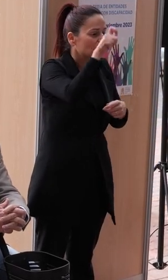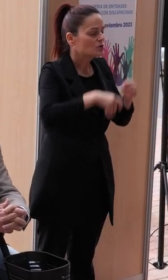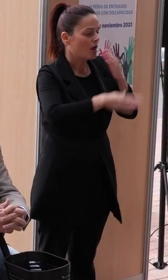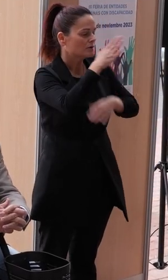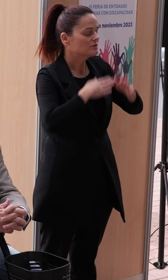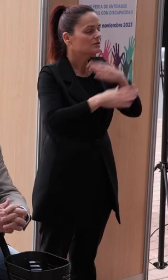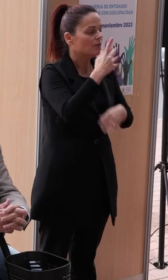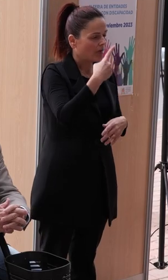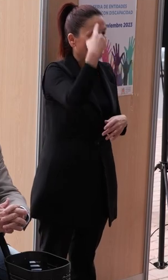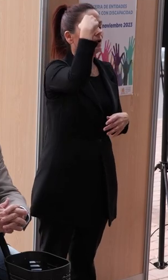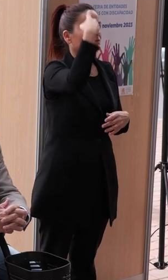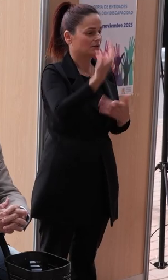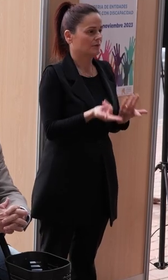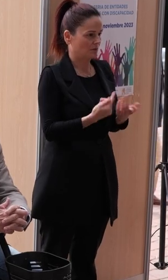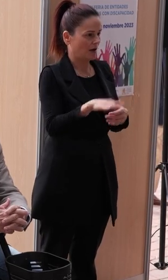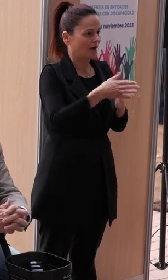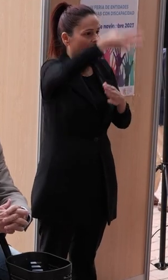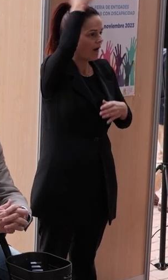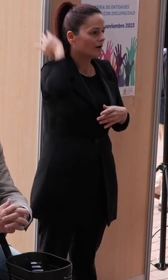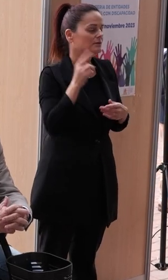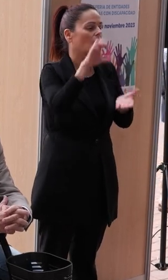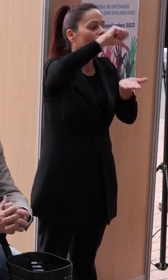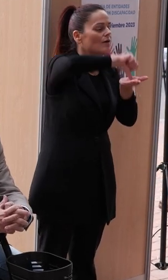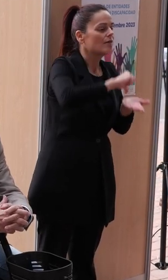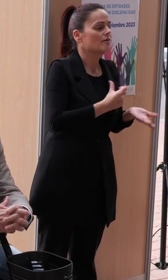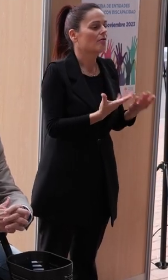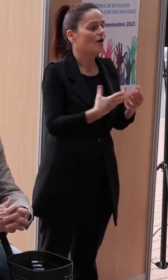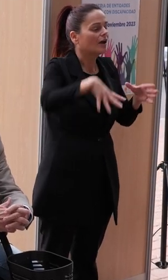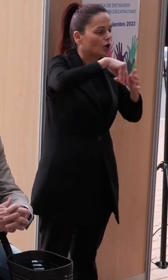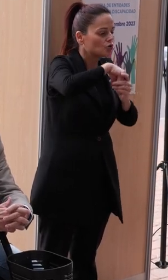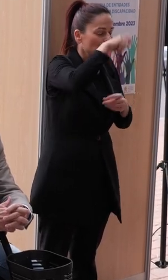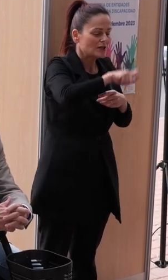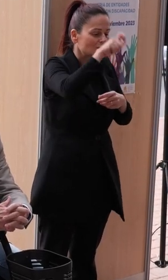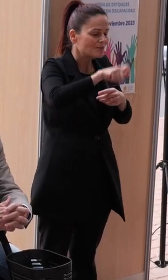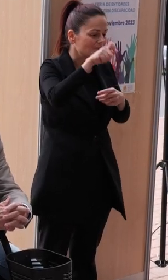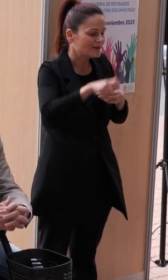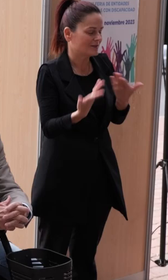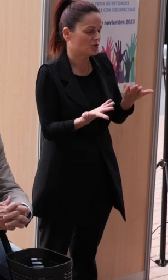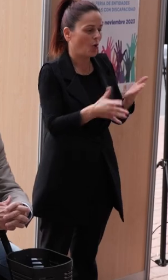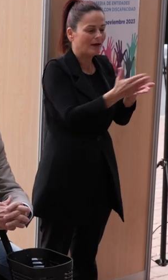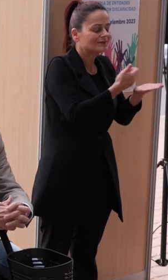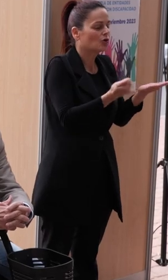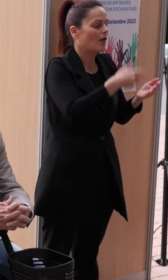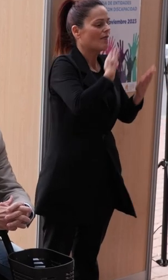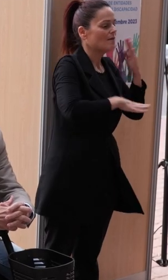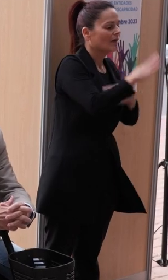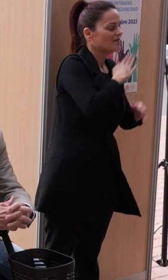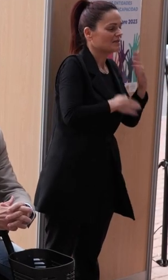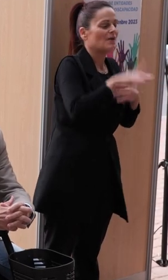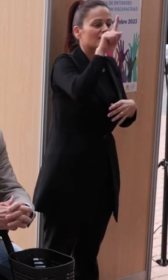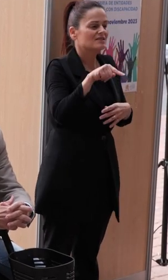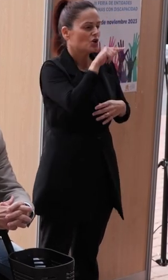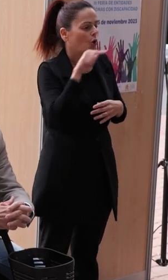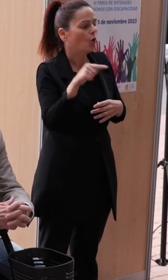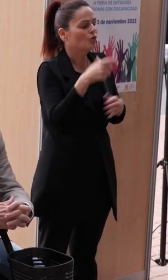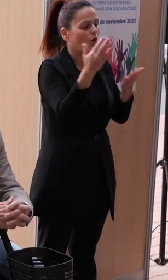apuesta por conseguir que Cartagena sea una ciudad cada vez más inclusiva donde todas las personas, independientemente de que tengan discapacidad o no, pues se